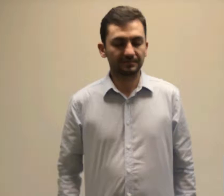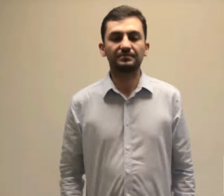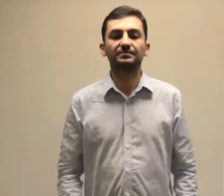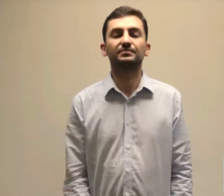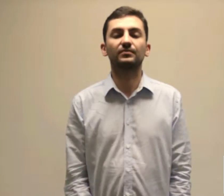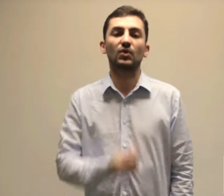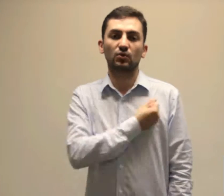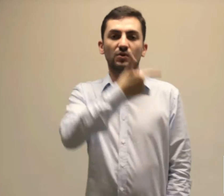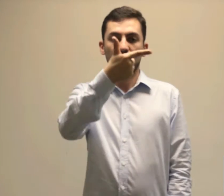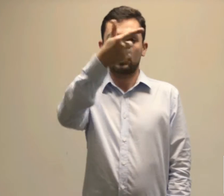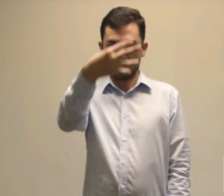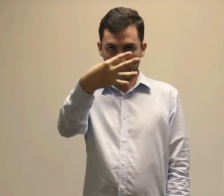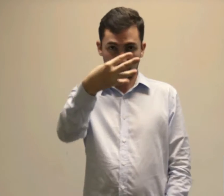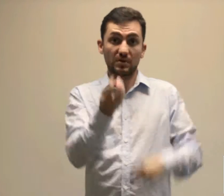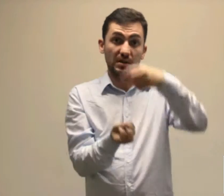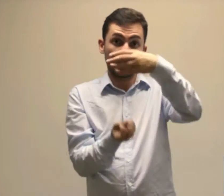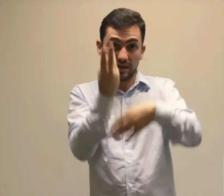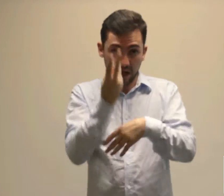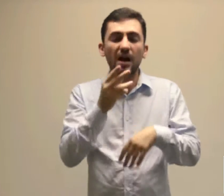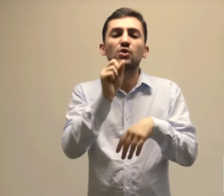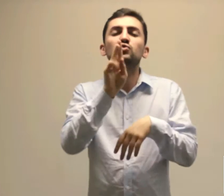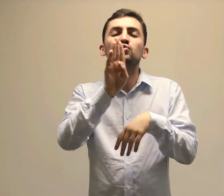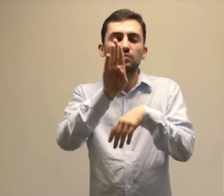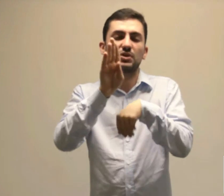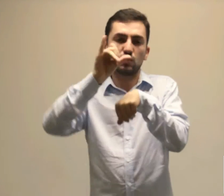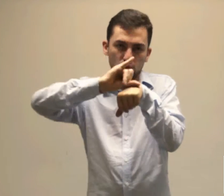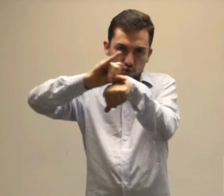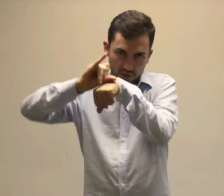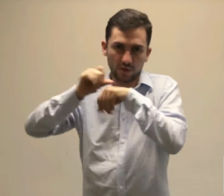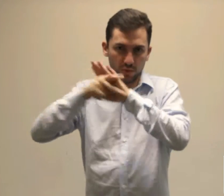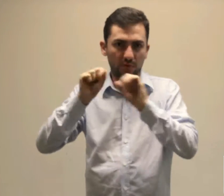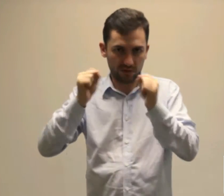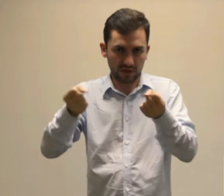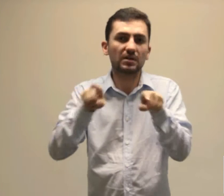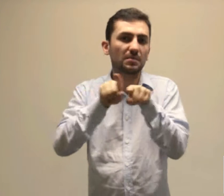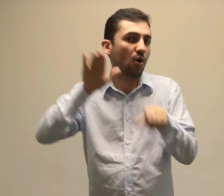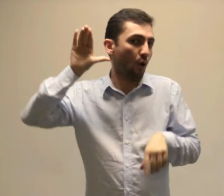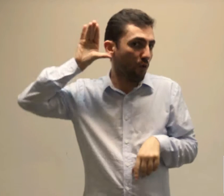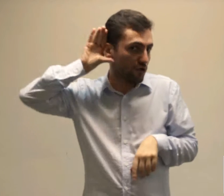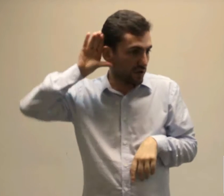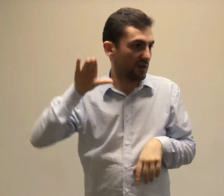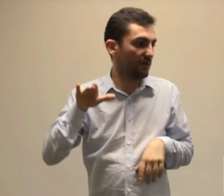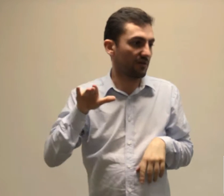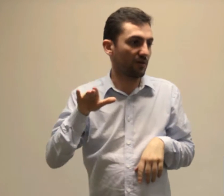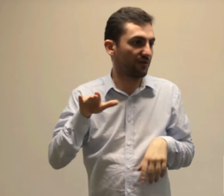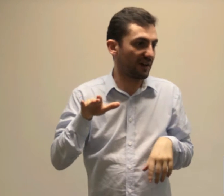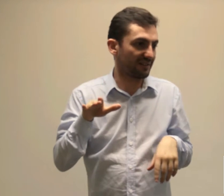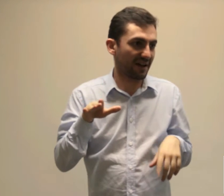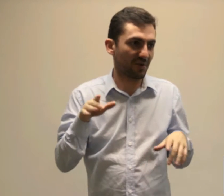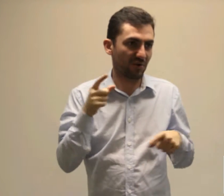Proposta 24. Criação de subnúcleos especializados da Defensoria e subouvidorias em todas as